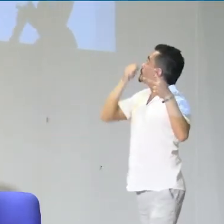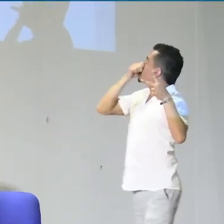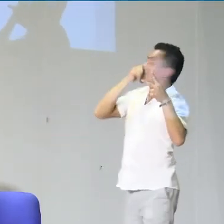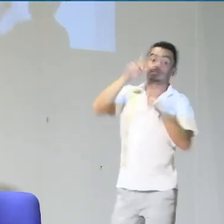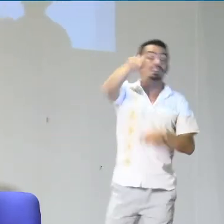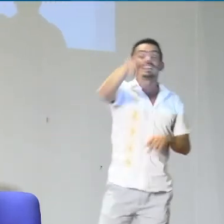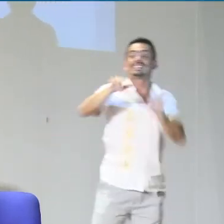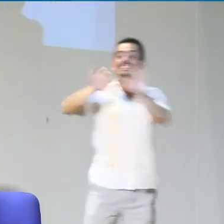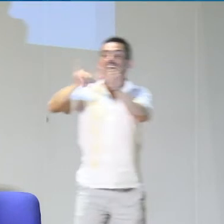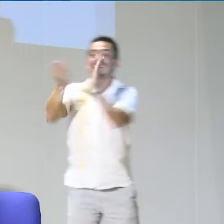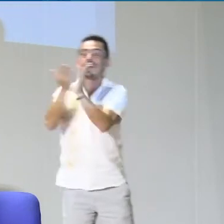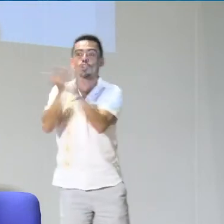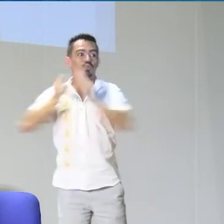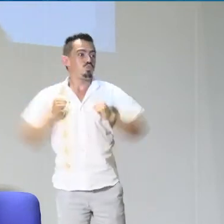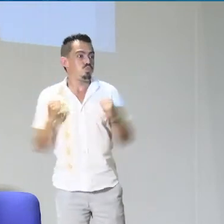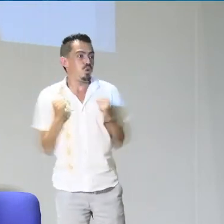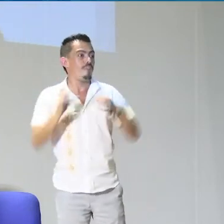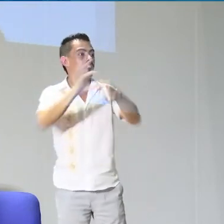formas, pero pues tenemos esa deuda todavía.